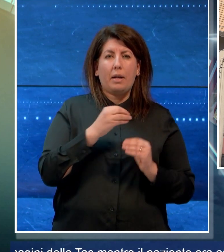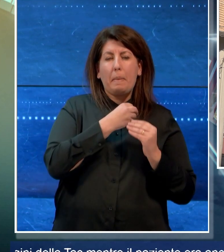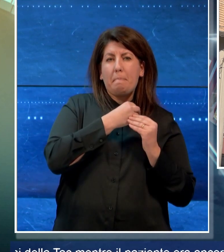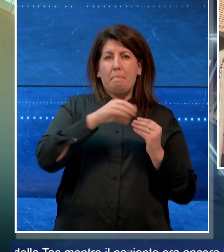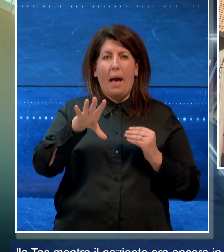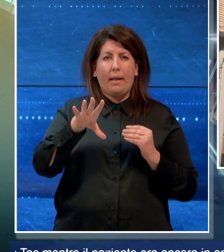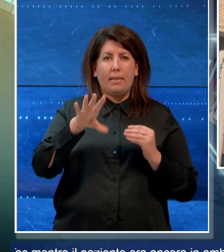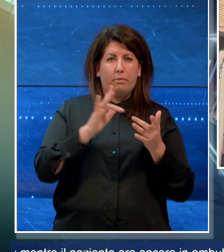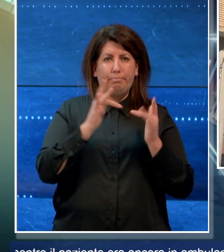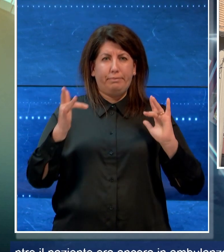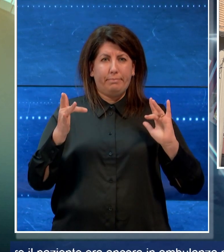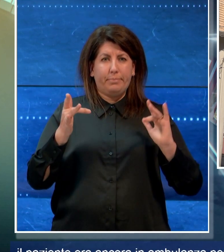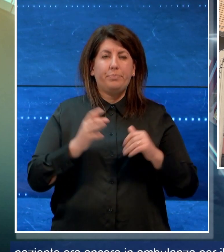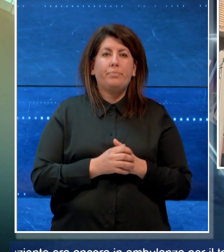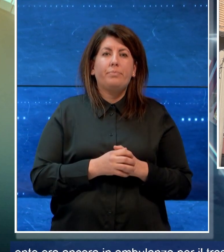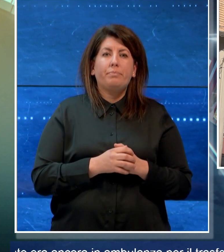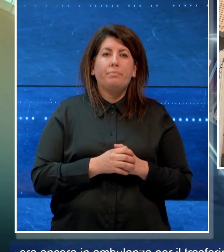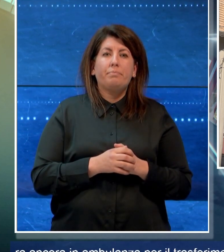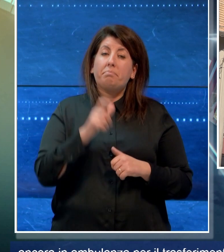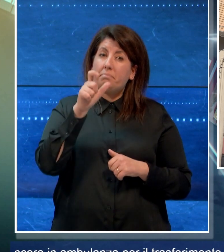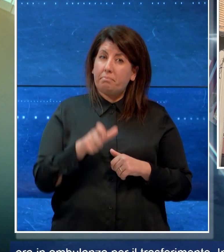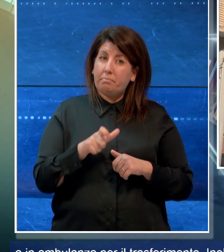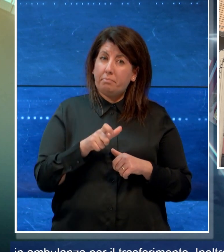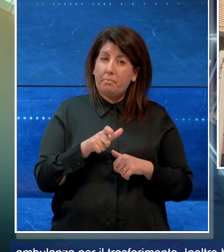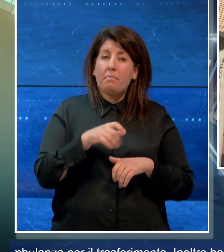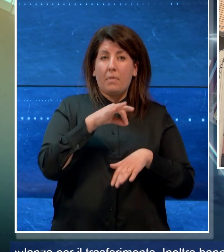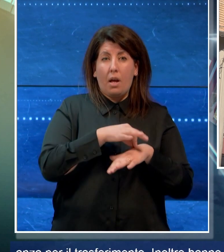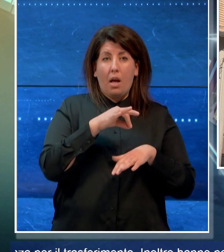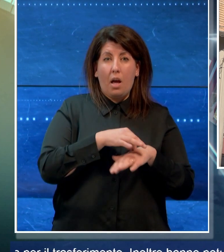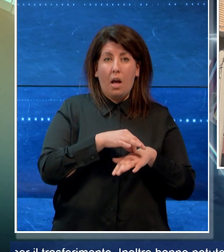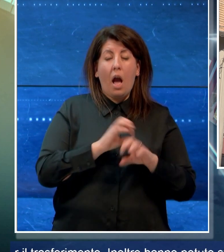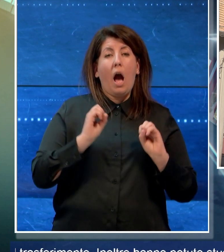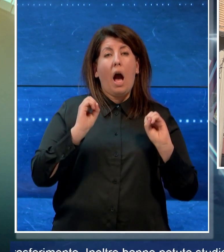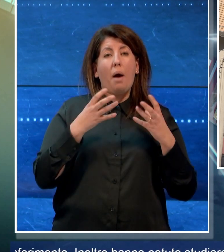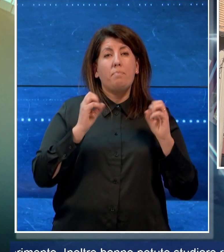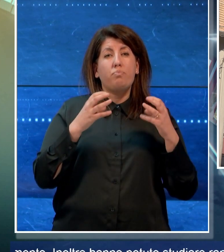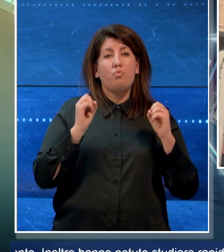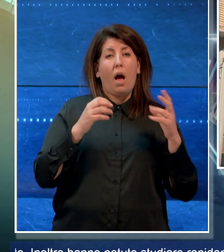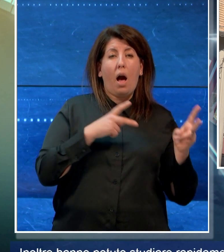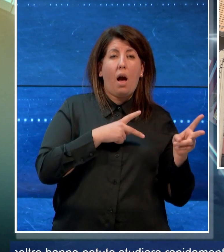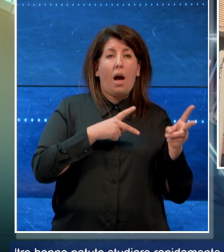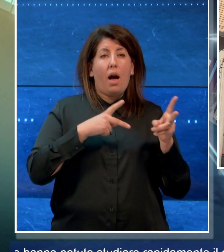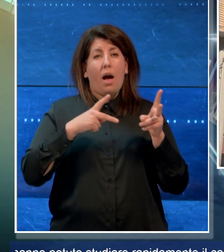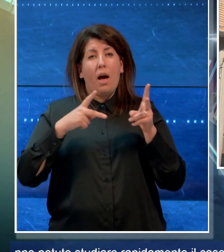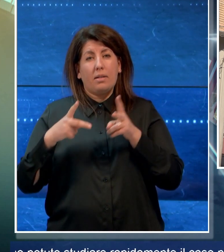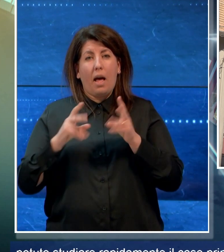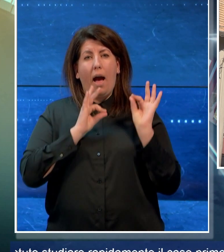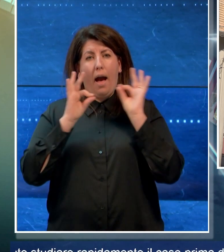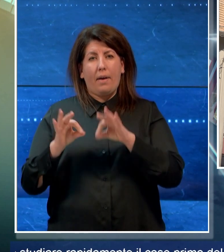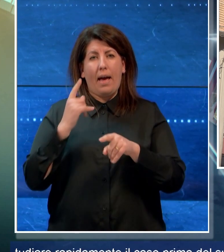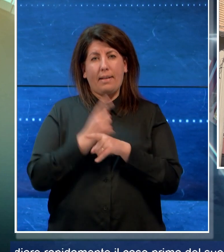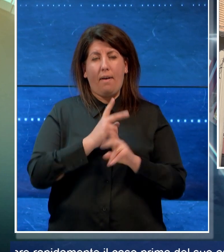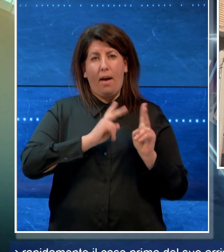mentre il paziente era ancora in ambulanza per il trasferimento. Inoltre